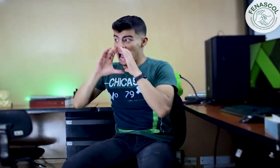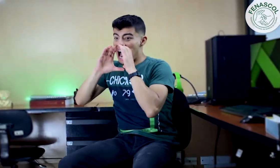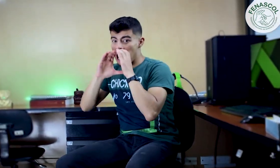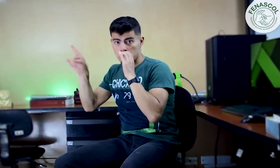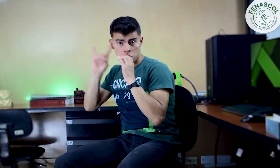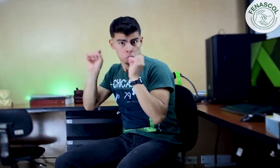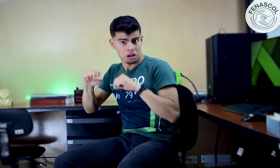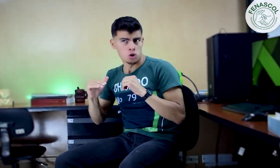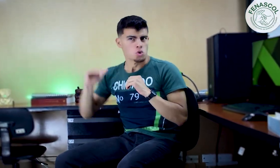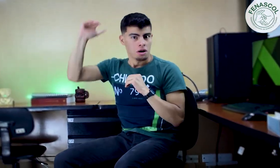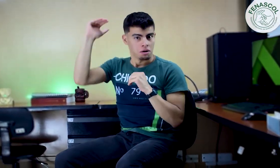medio de un grito?